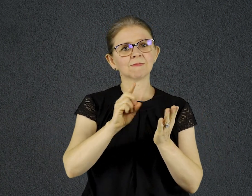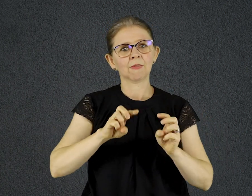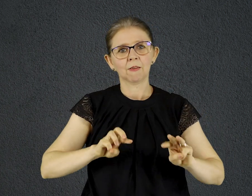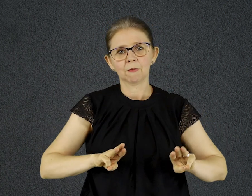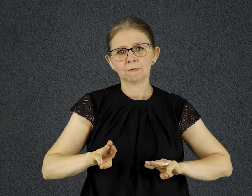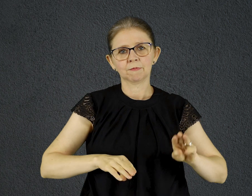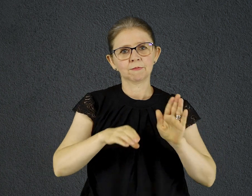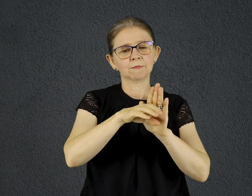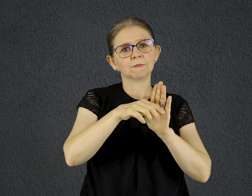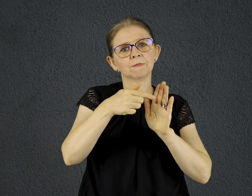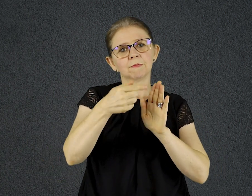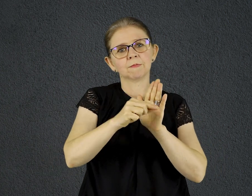7, versículos de 1 a 23.